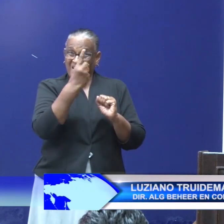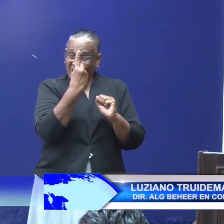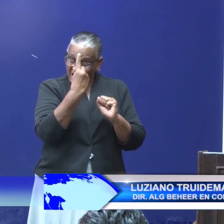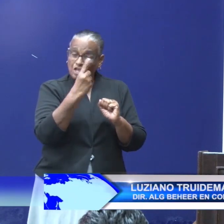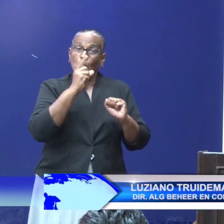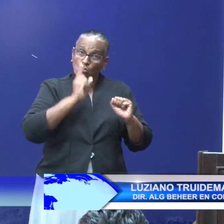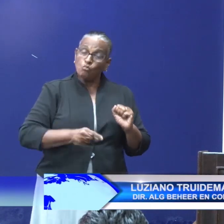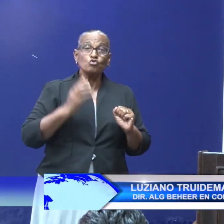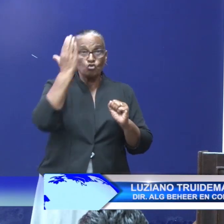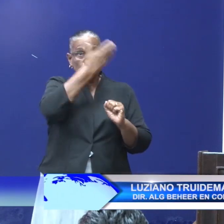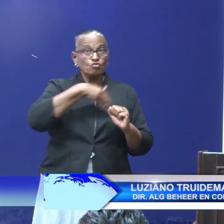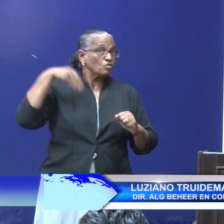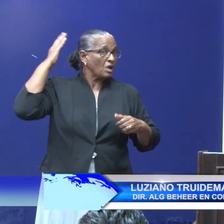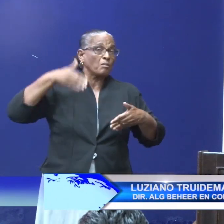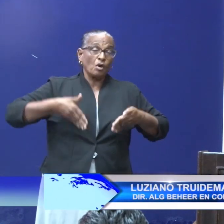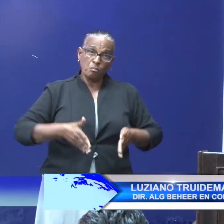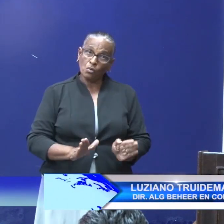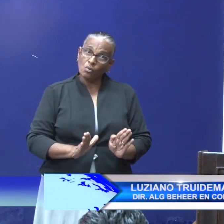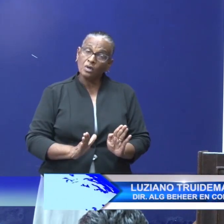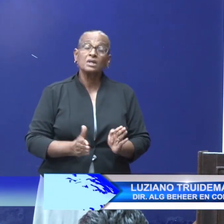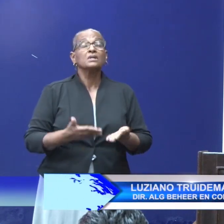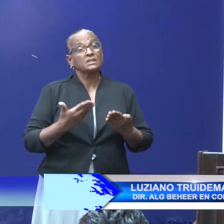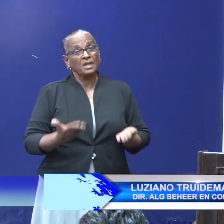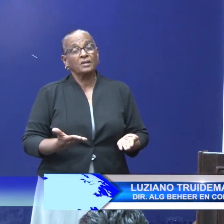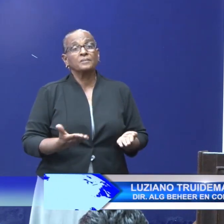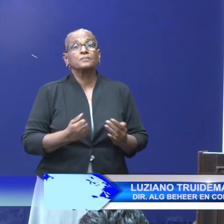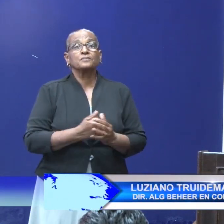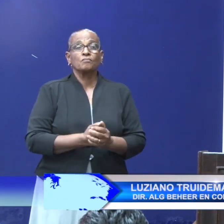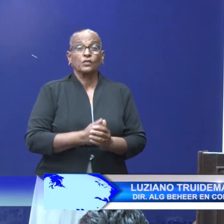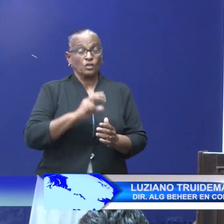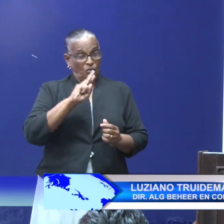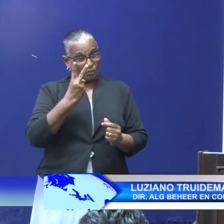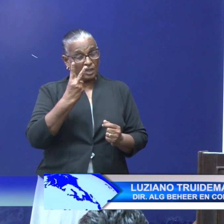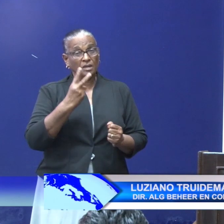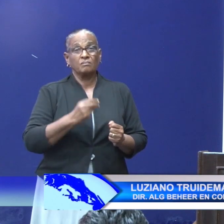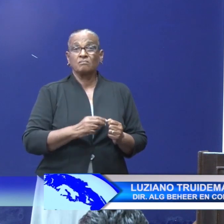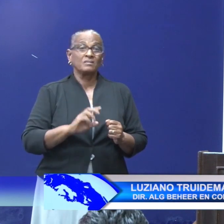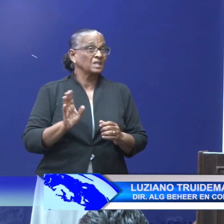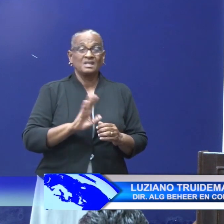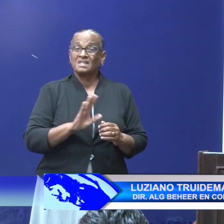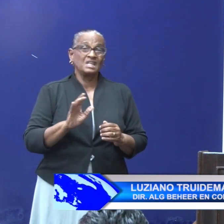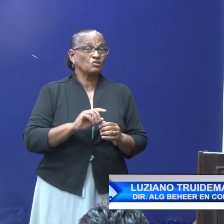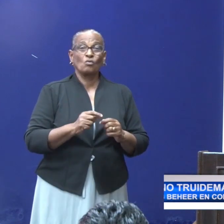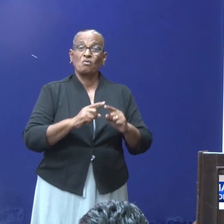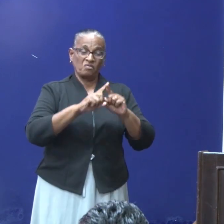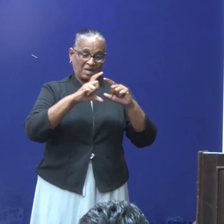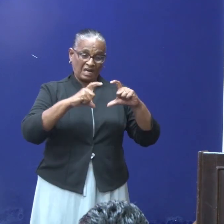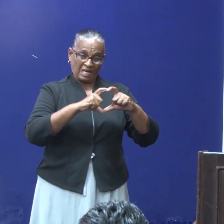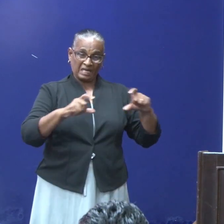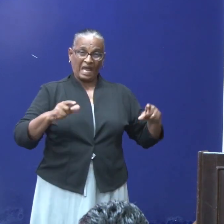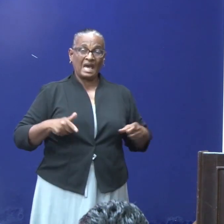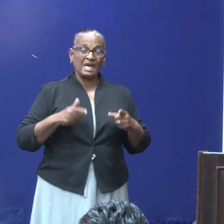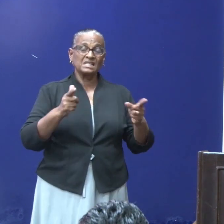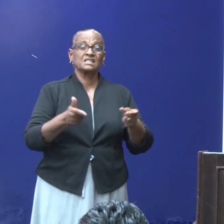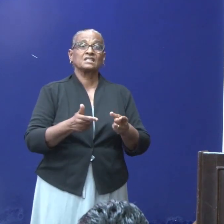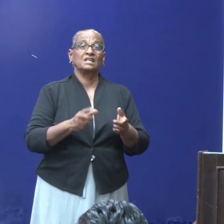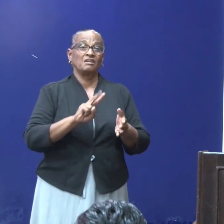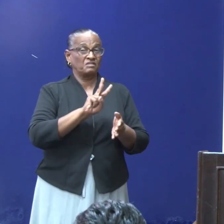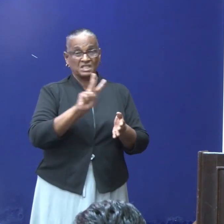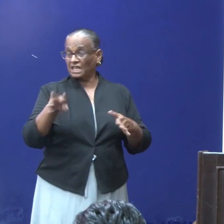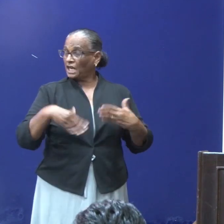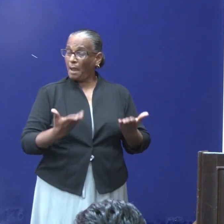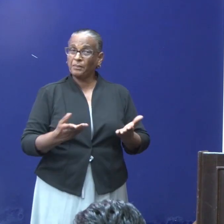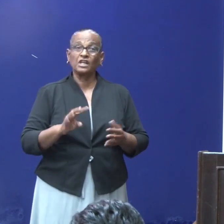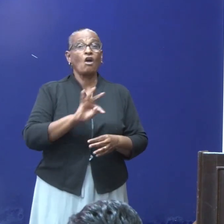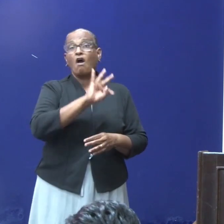Surinamer zijn, Surinaamse staatsburger dus. 2. Niet over een reisverzekering beschikken. 3. Niet bij